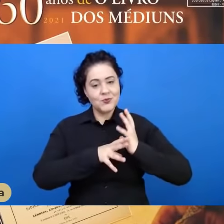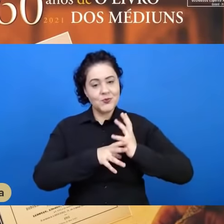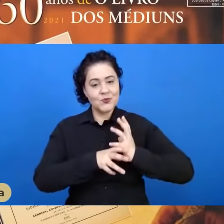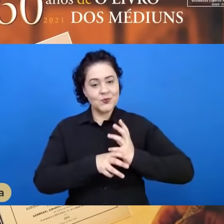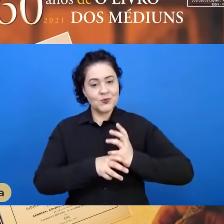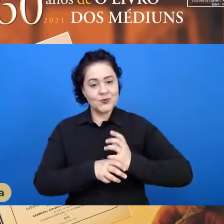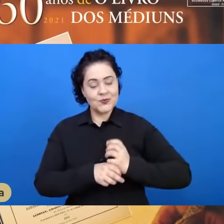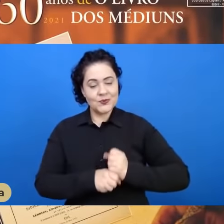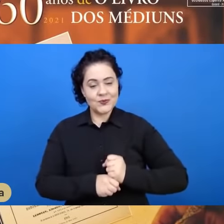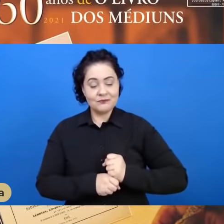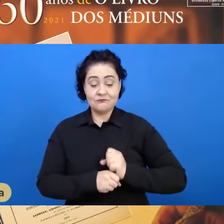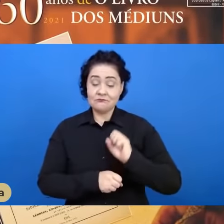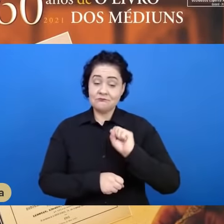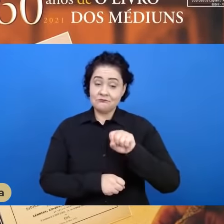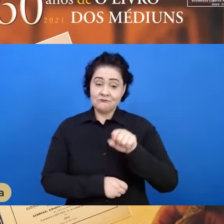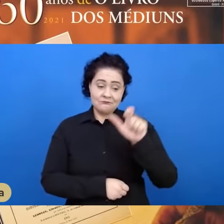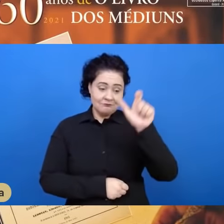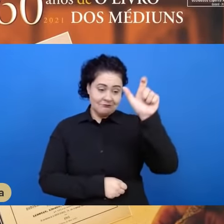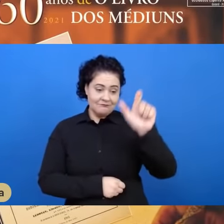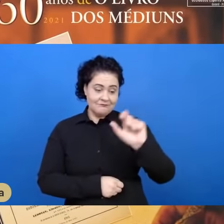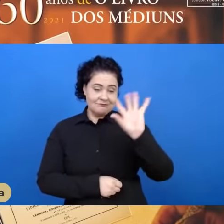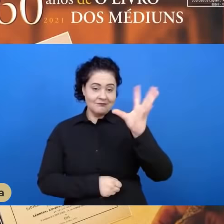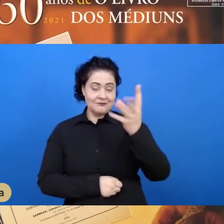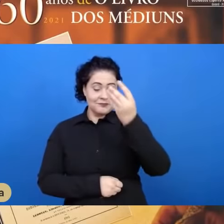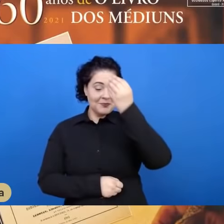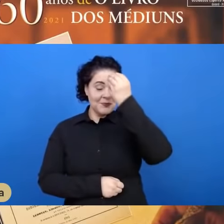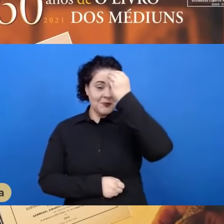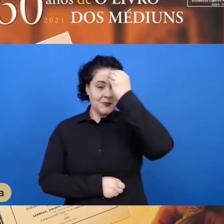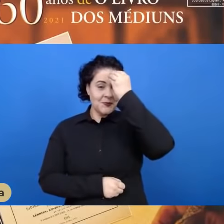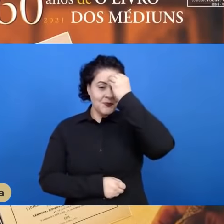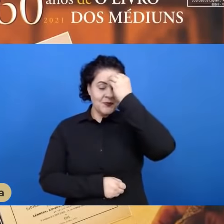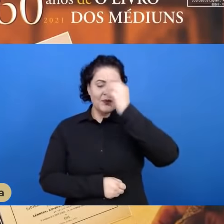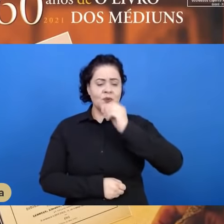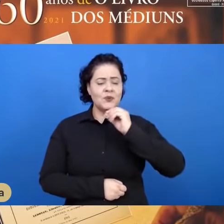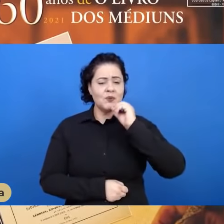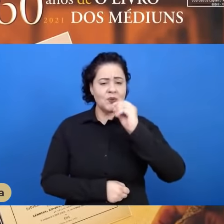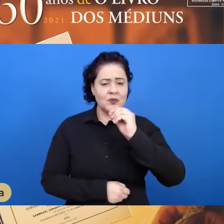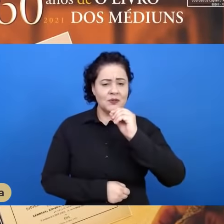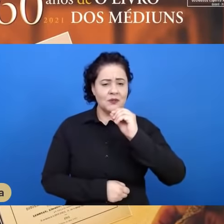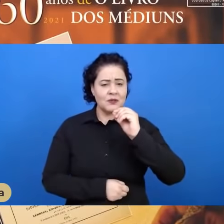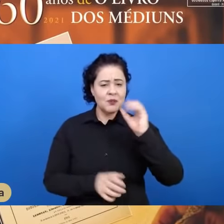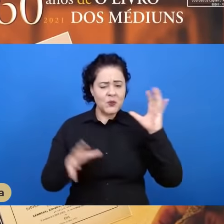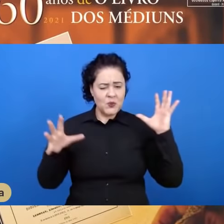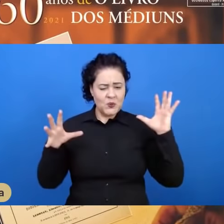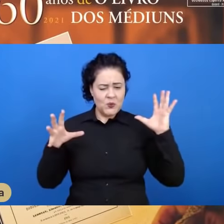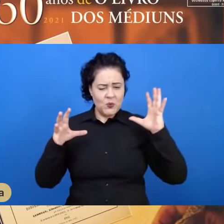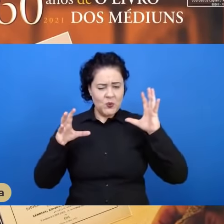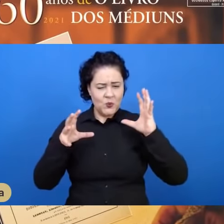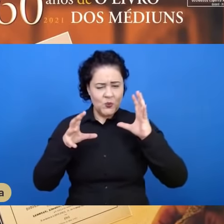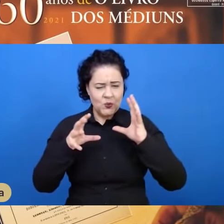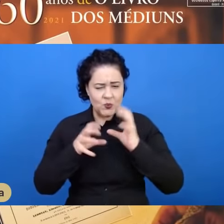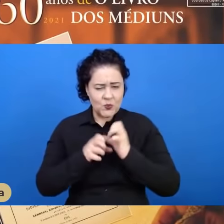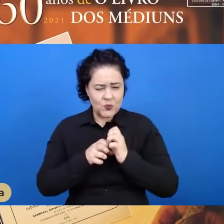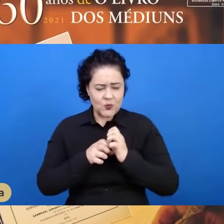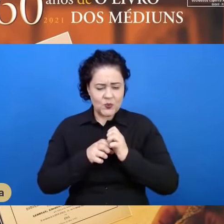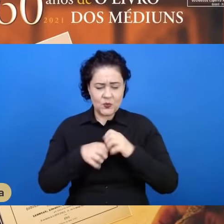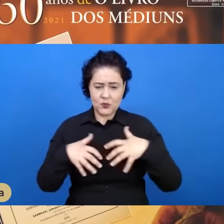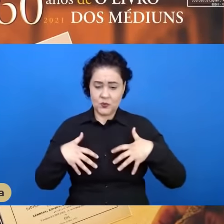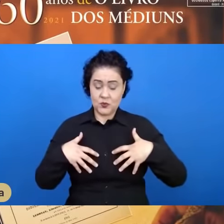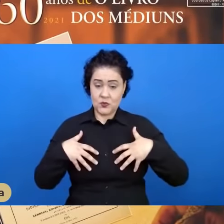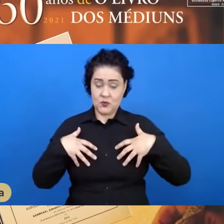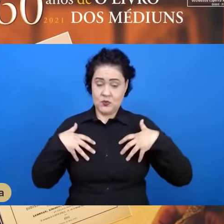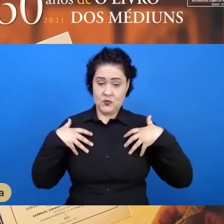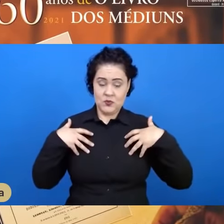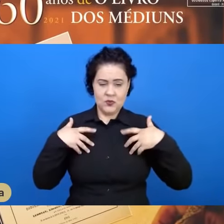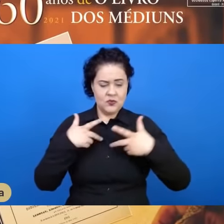um médium, não mais das forças sombrias do fanatismo, do orgulho e da vaidade,